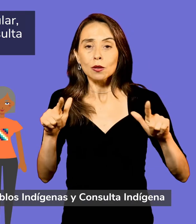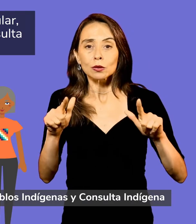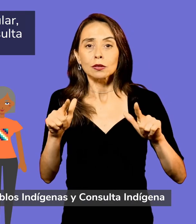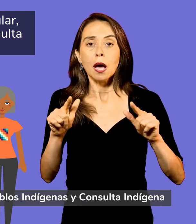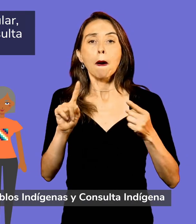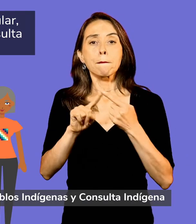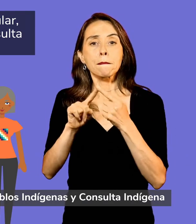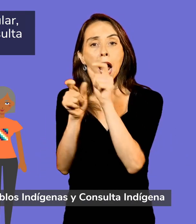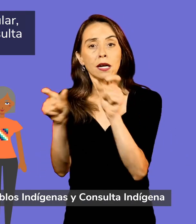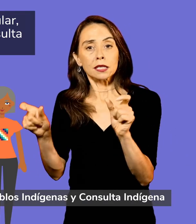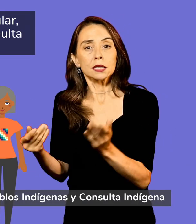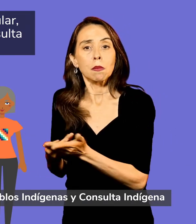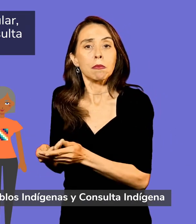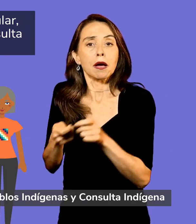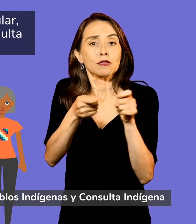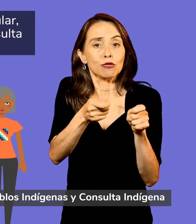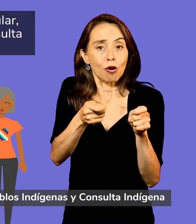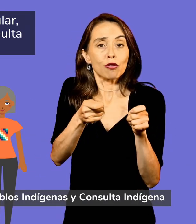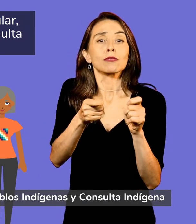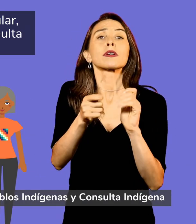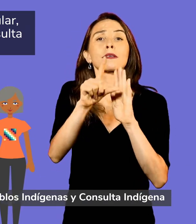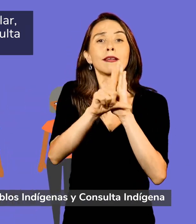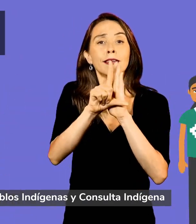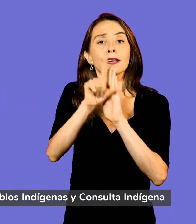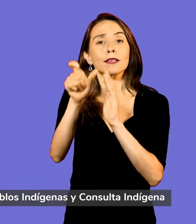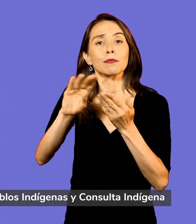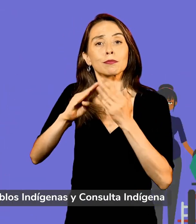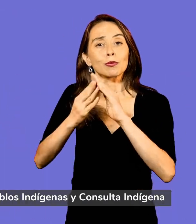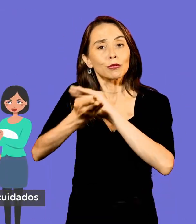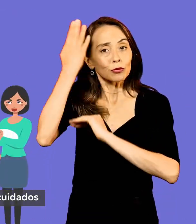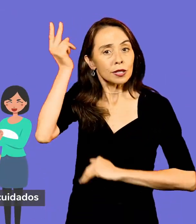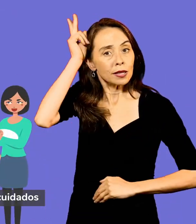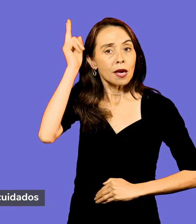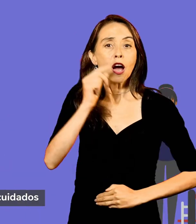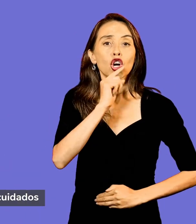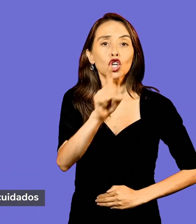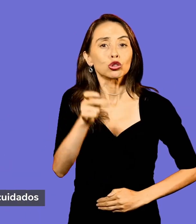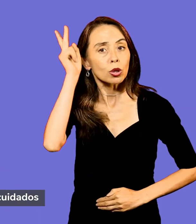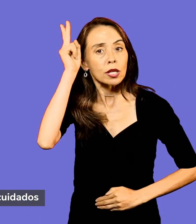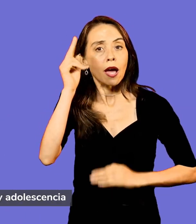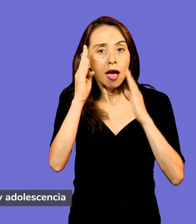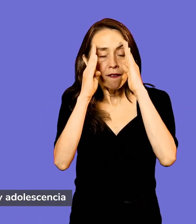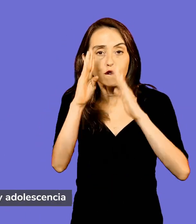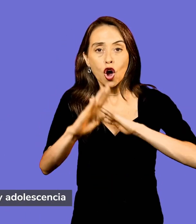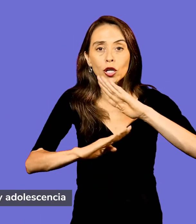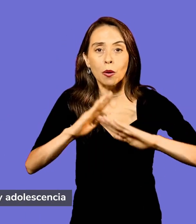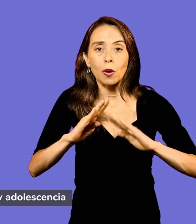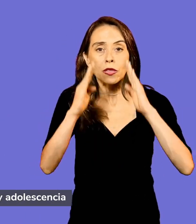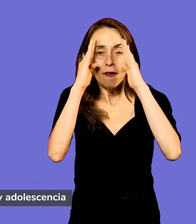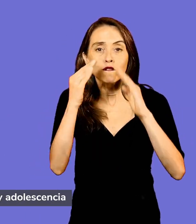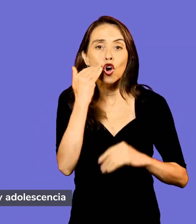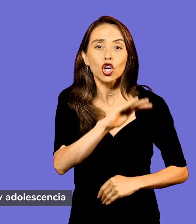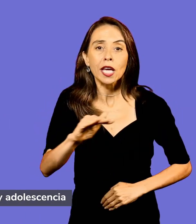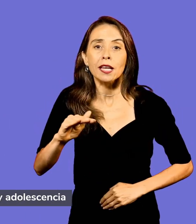popular de pueblos indígenas y consulta indígena, enfoque de cuidados, enfoque de niñez y adolescencia,